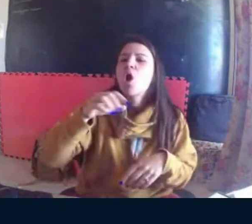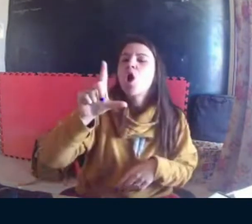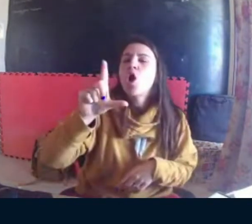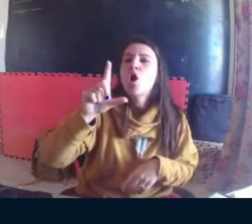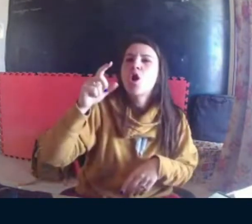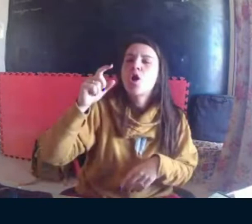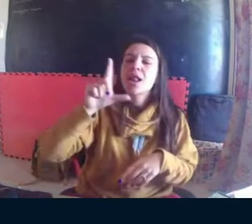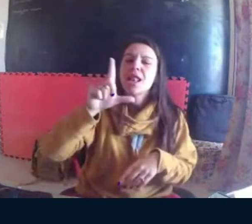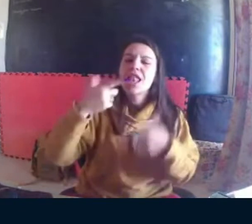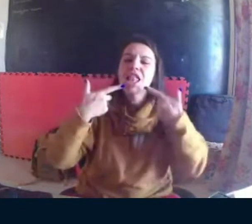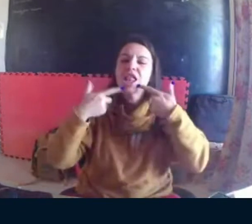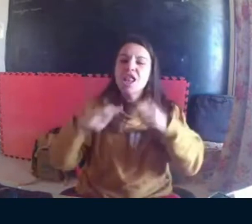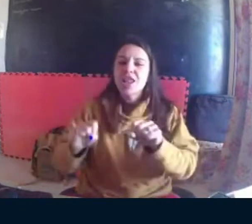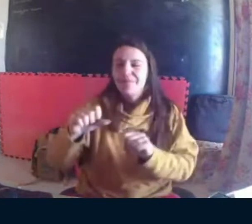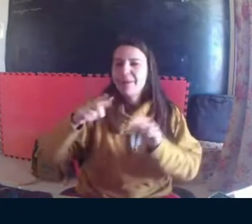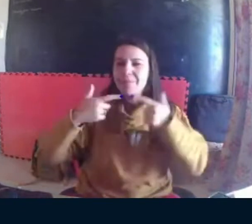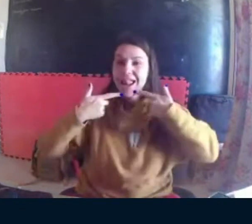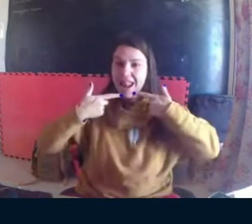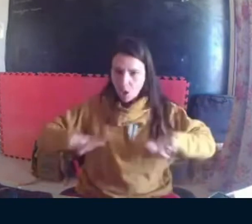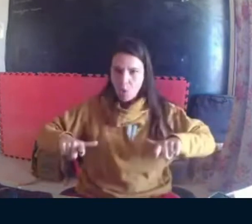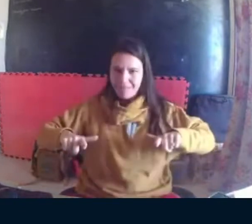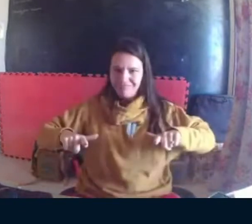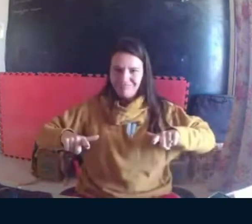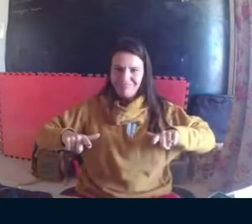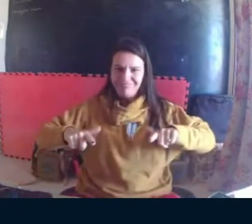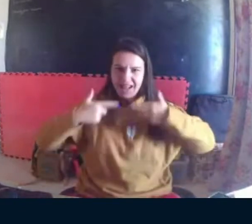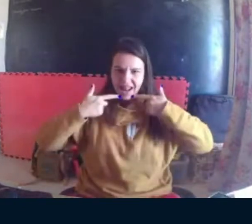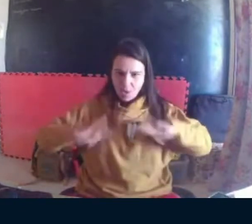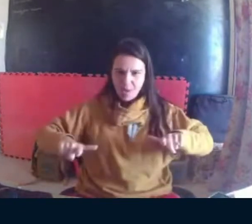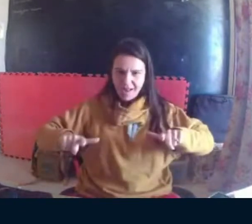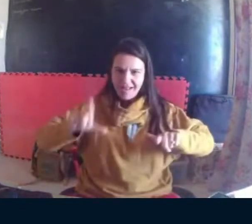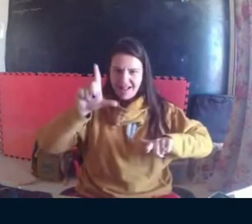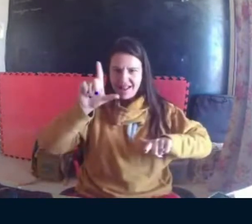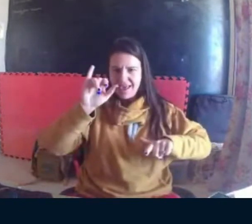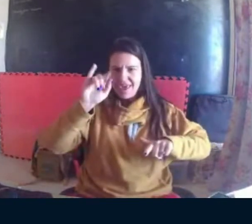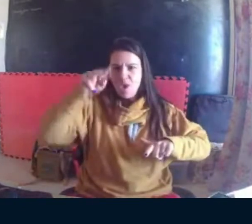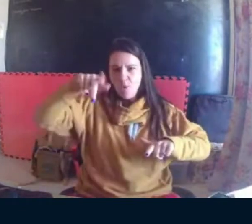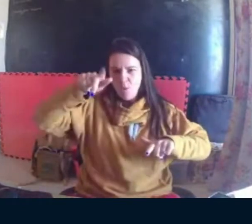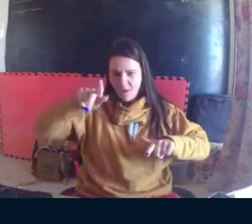A palavra música, por exemplo, é o na língua.